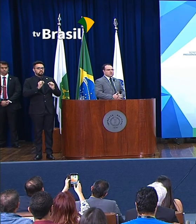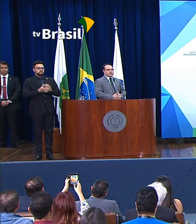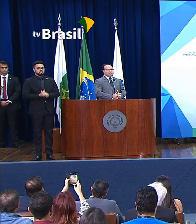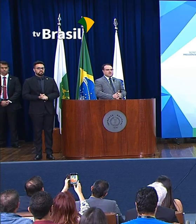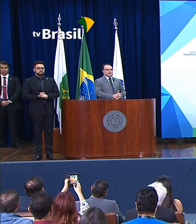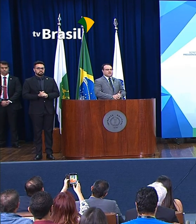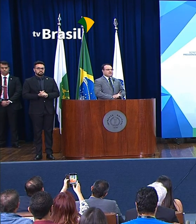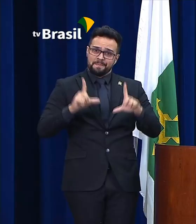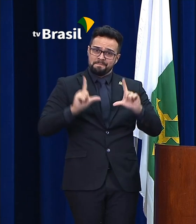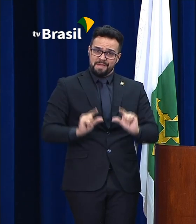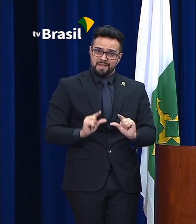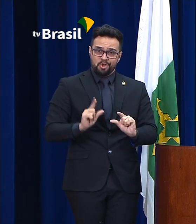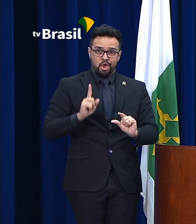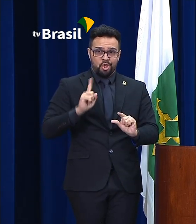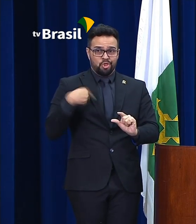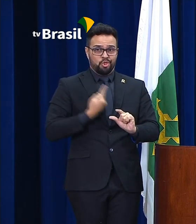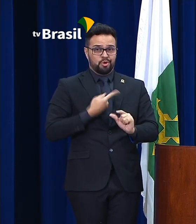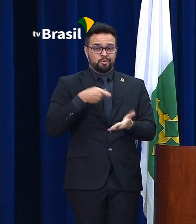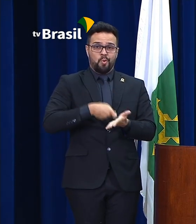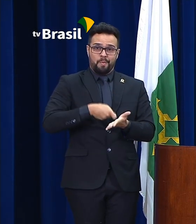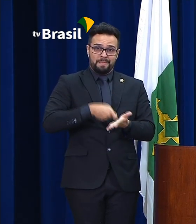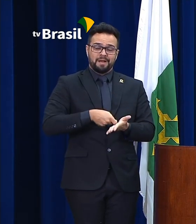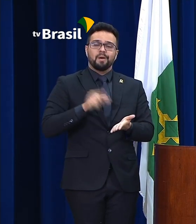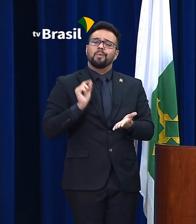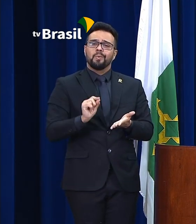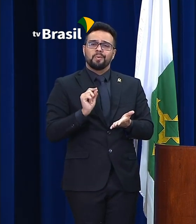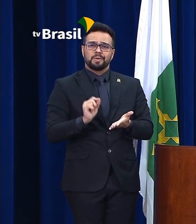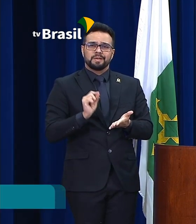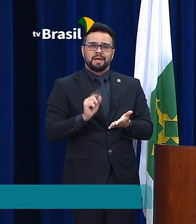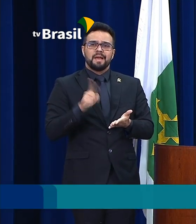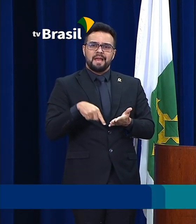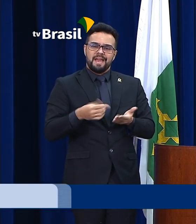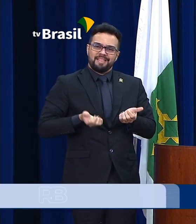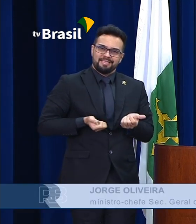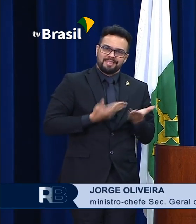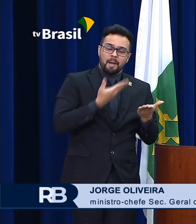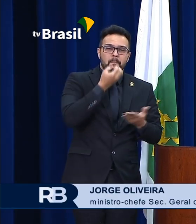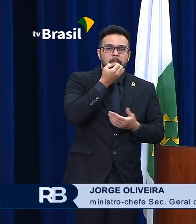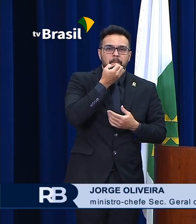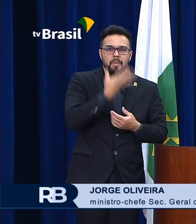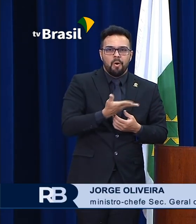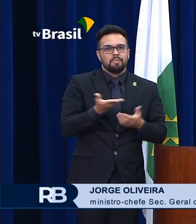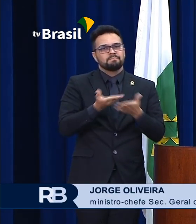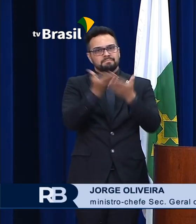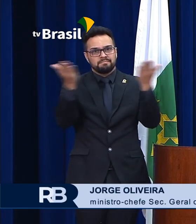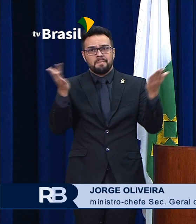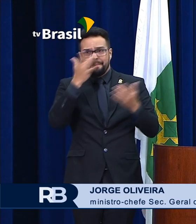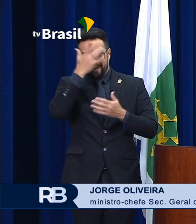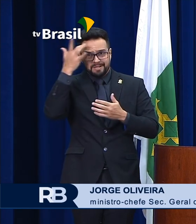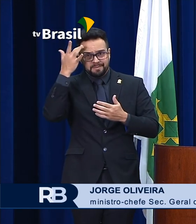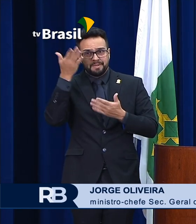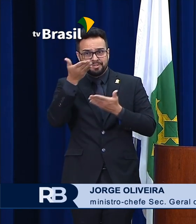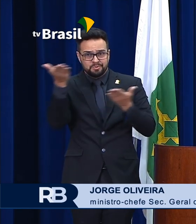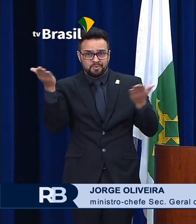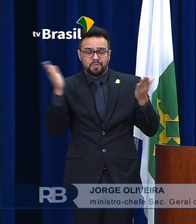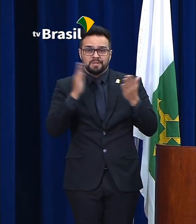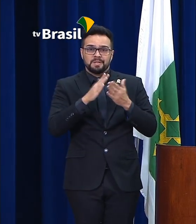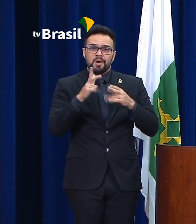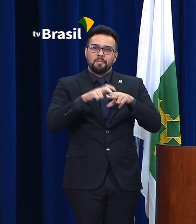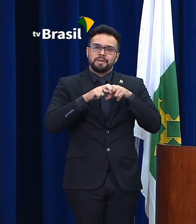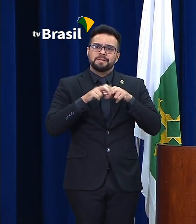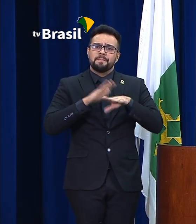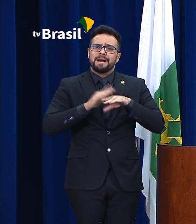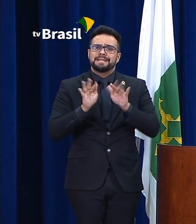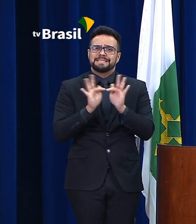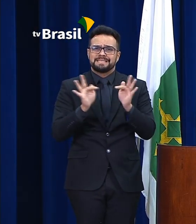dia a dia do cidadão. A nossa obrigação é prestar um bom serviço às pessoas. E nos pequenos exemplos que